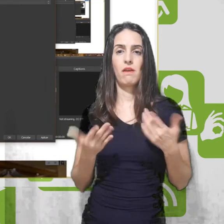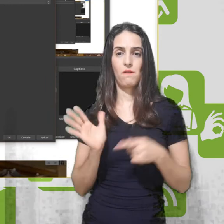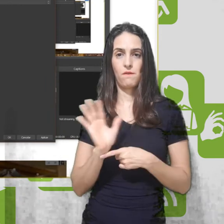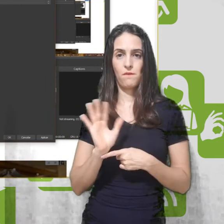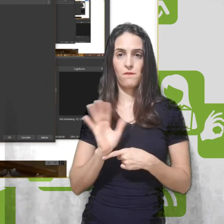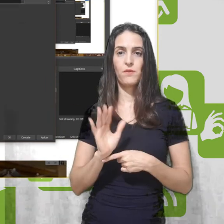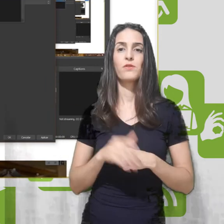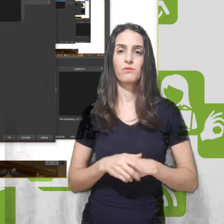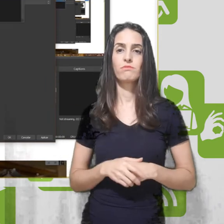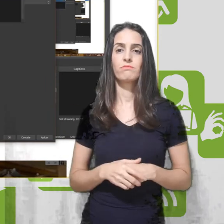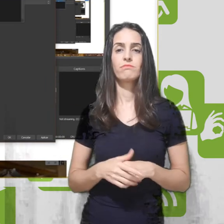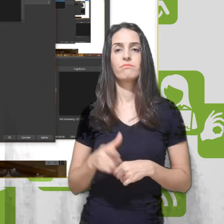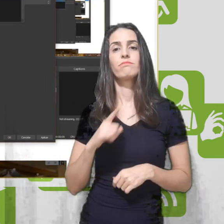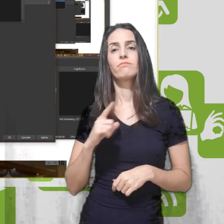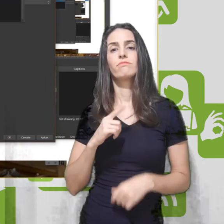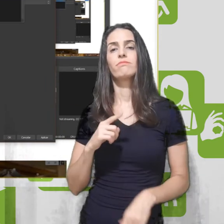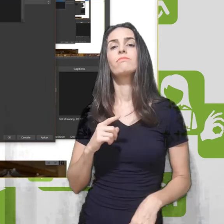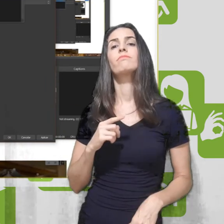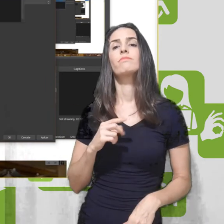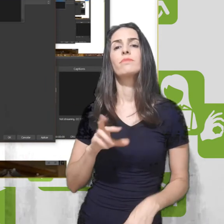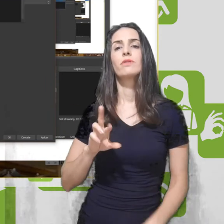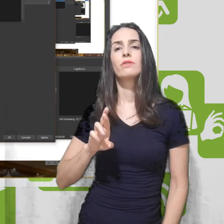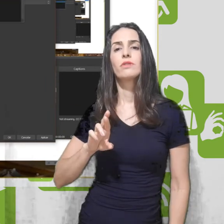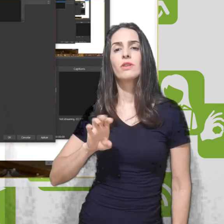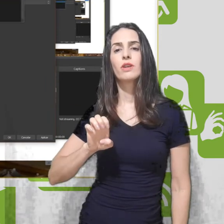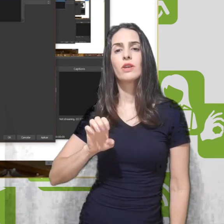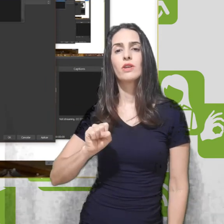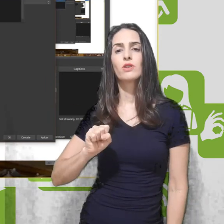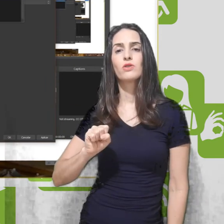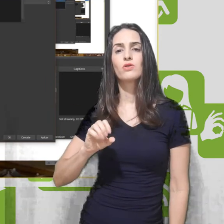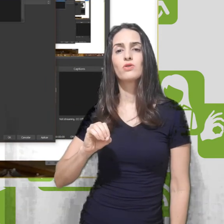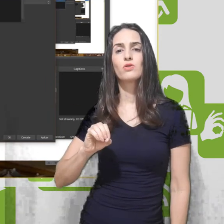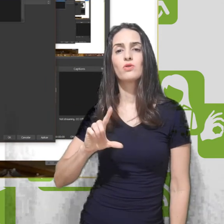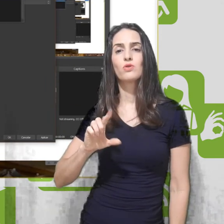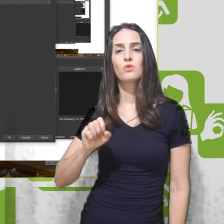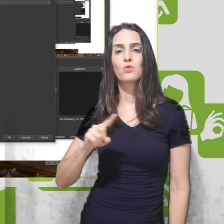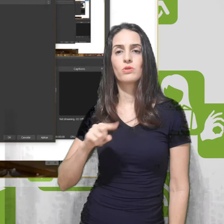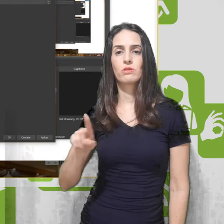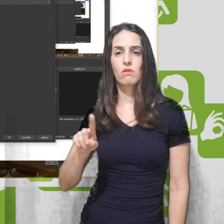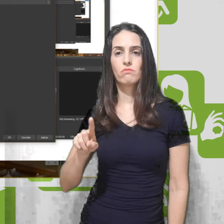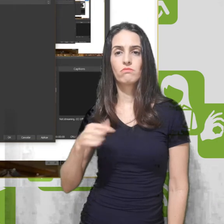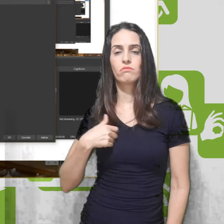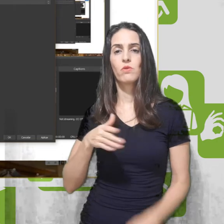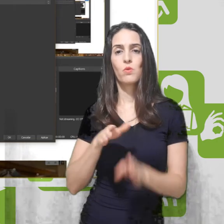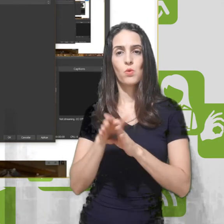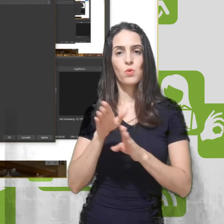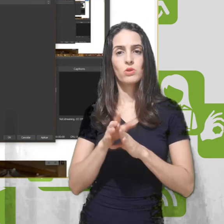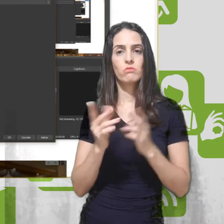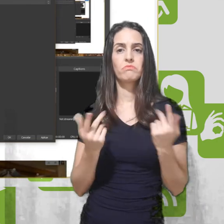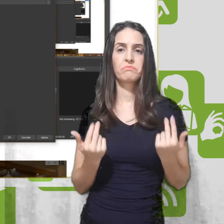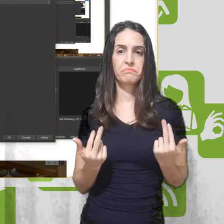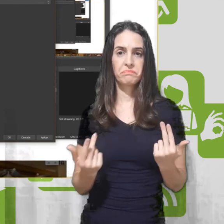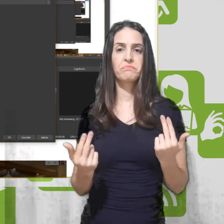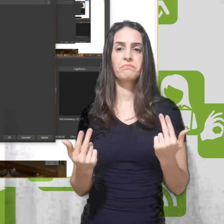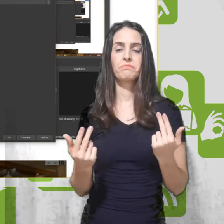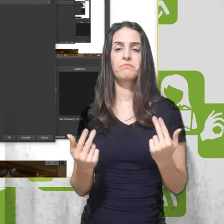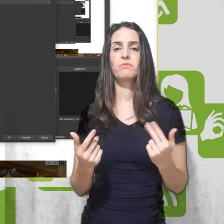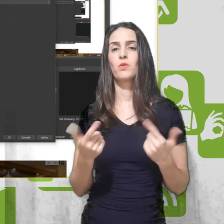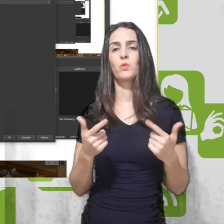E aqui embaixo temos essa resolução que vai sair o vídeo, né? Eu aconselho deixar igual. Para não ter nenhuma